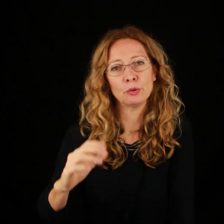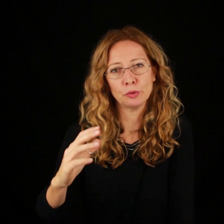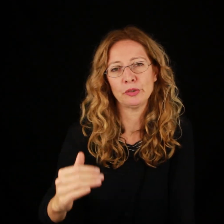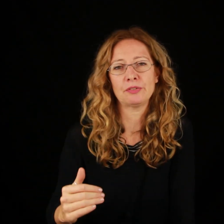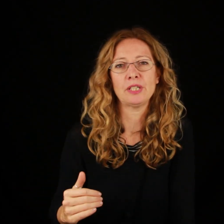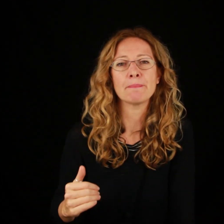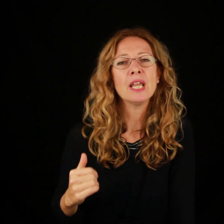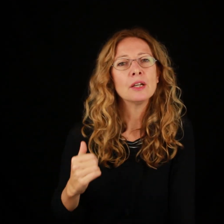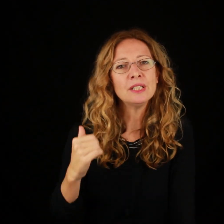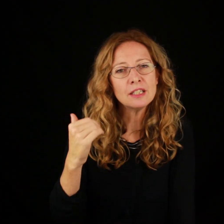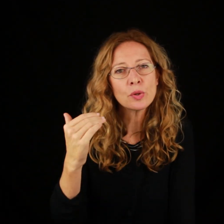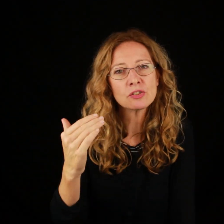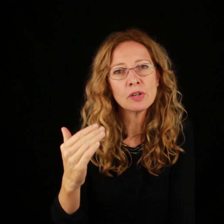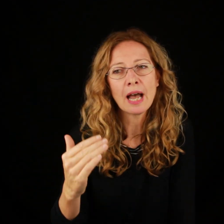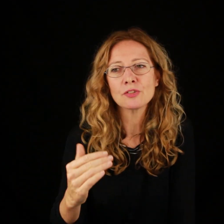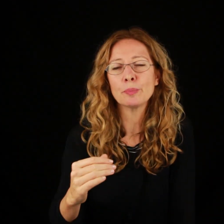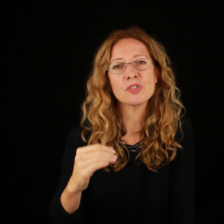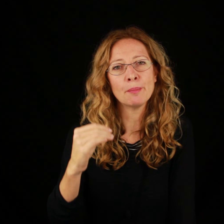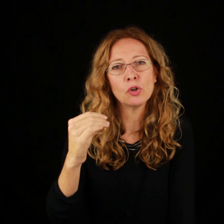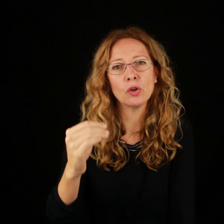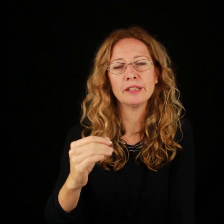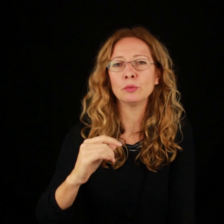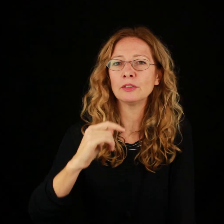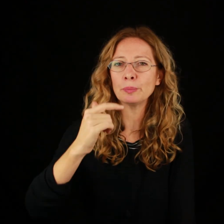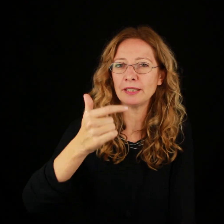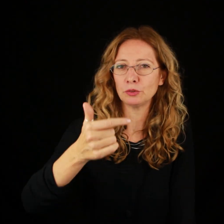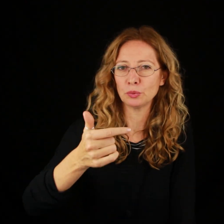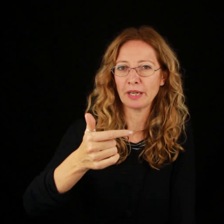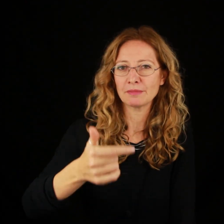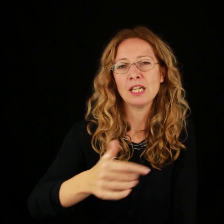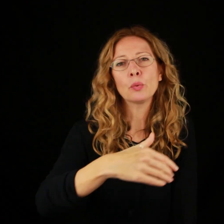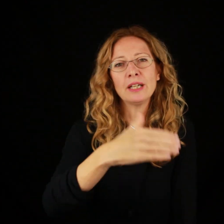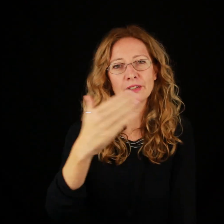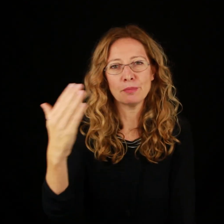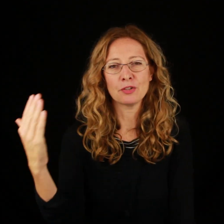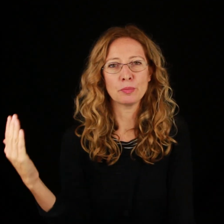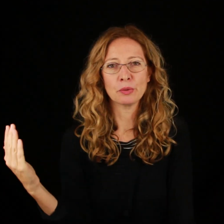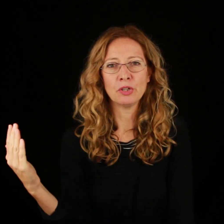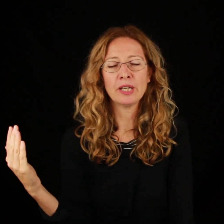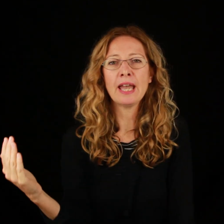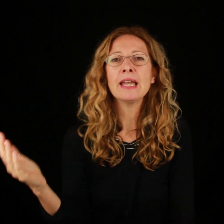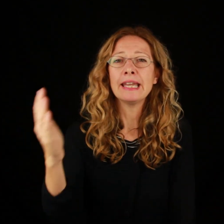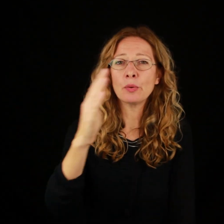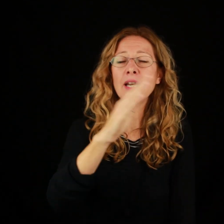autobiografia, quindi in questo caso possiamo cogliere una doppia lettura, quella del romanzo per quello che è e quella